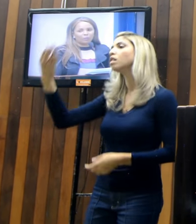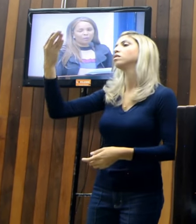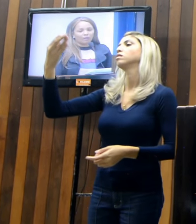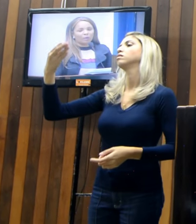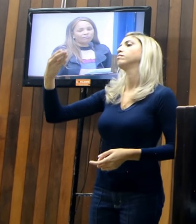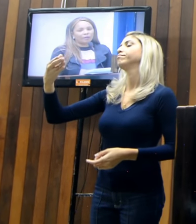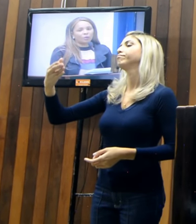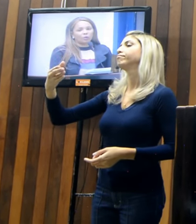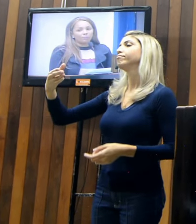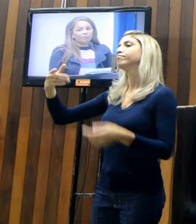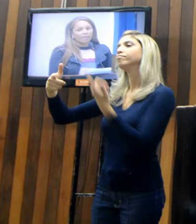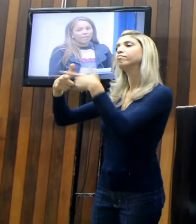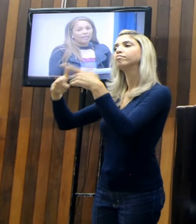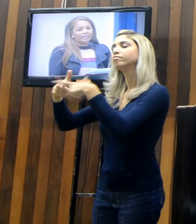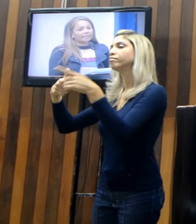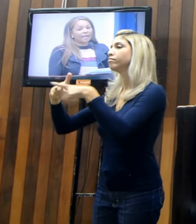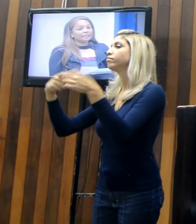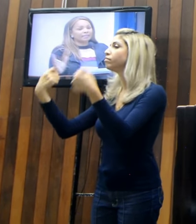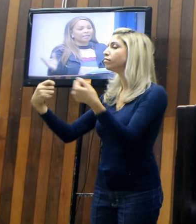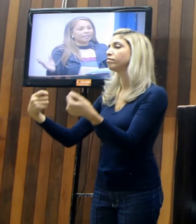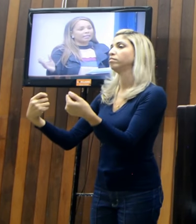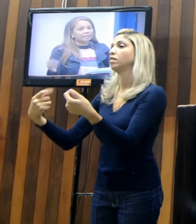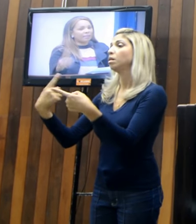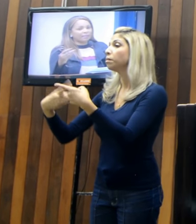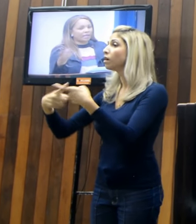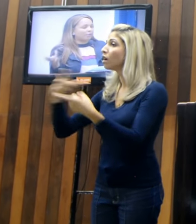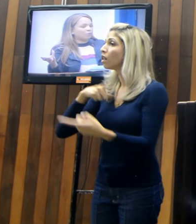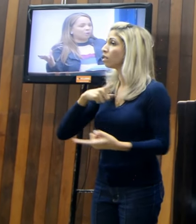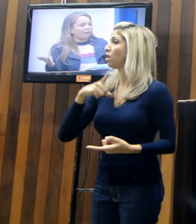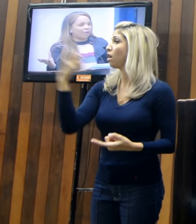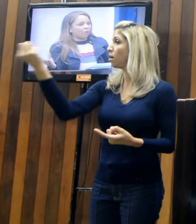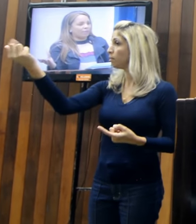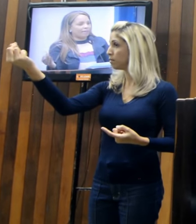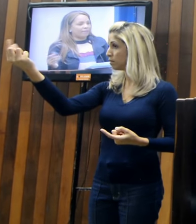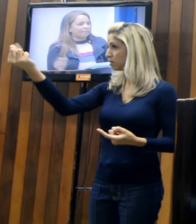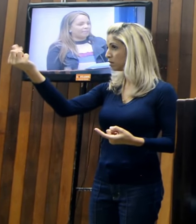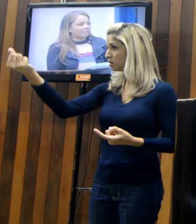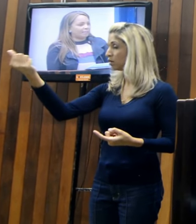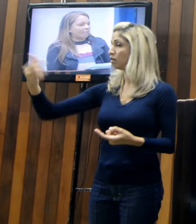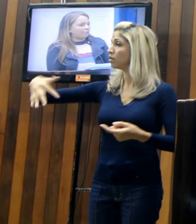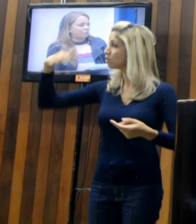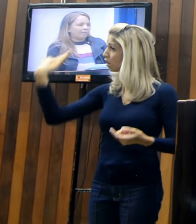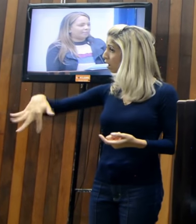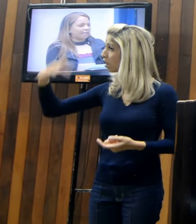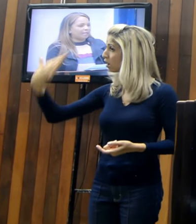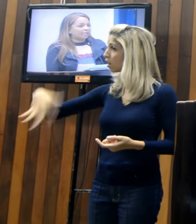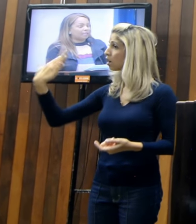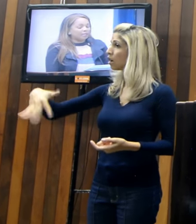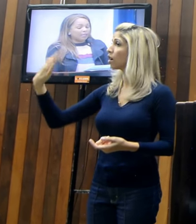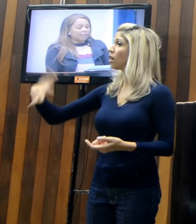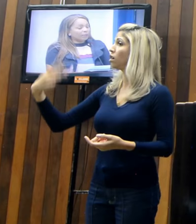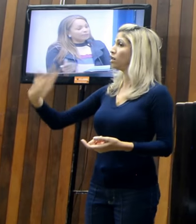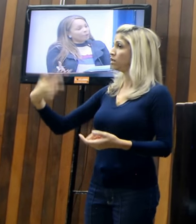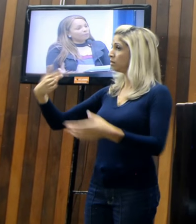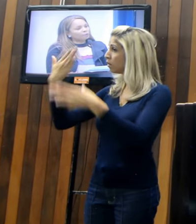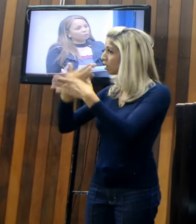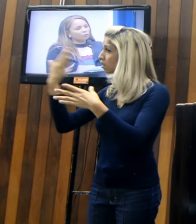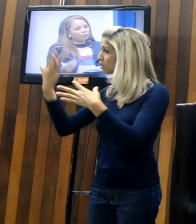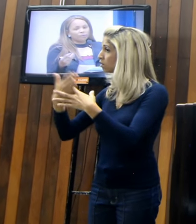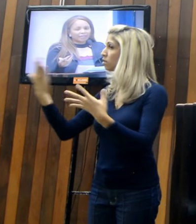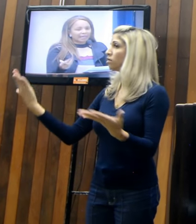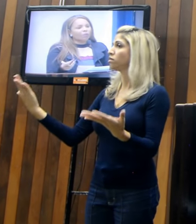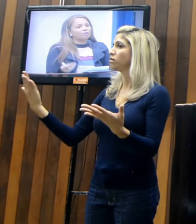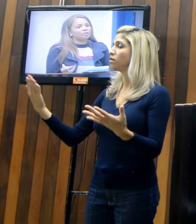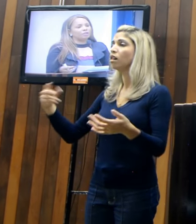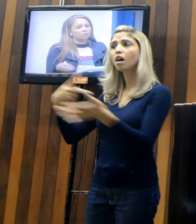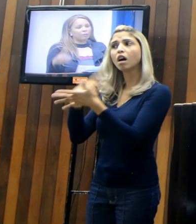o Blau Blau falou, tem taxas ali que saem mais caras do que o valor que a família está pagando de parcela, então isso é um absurdo,